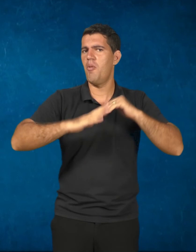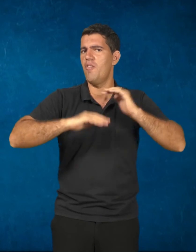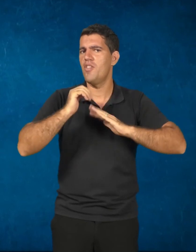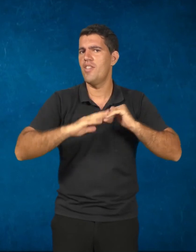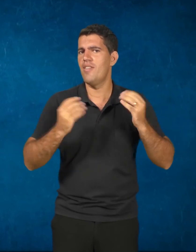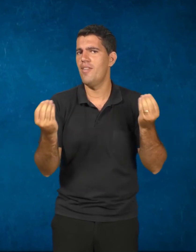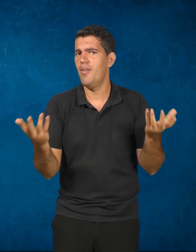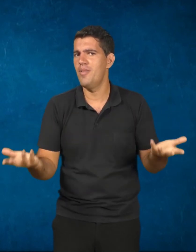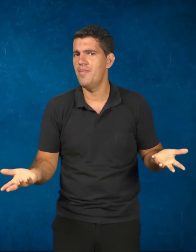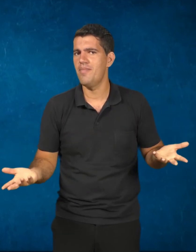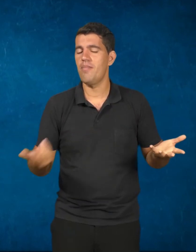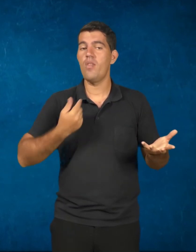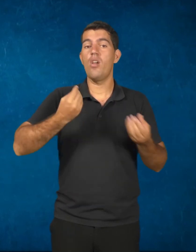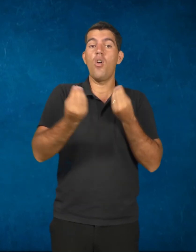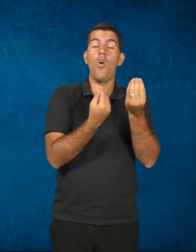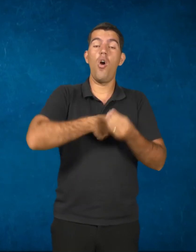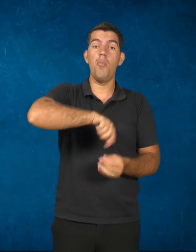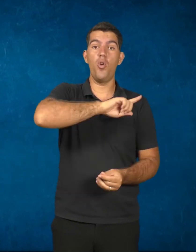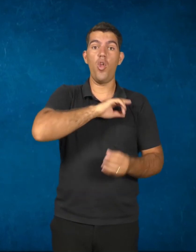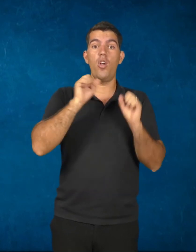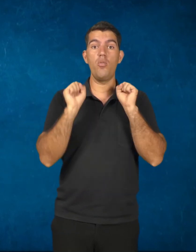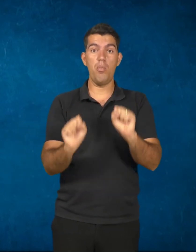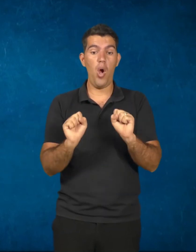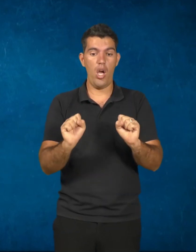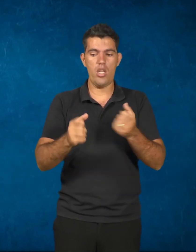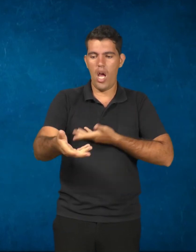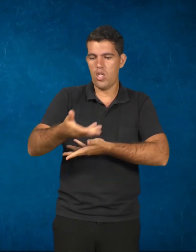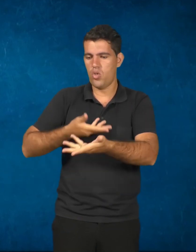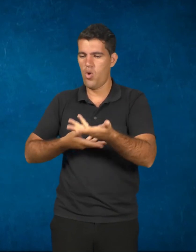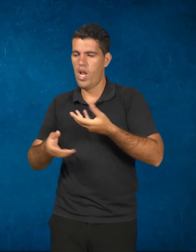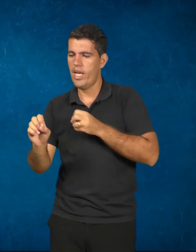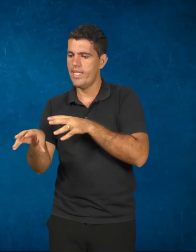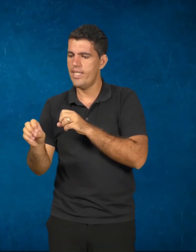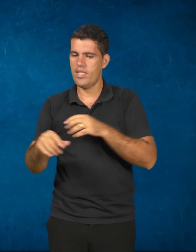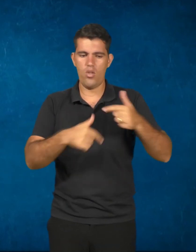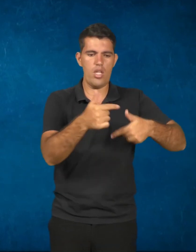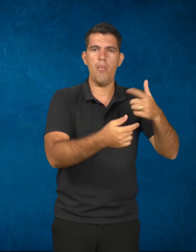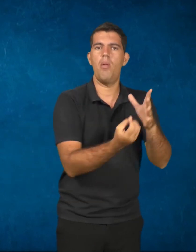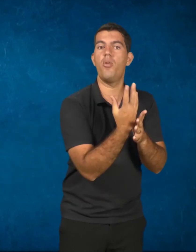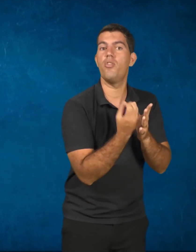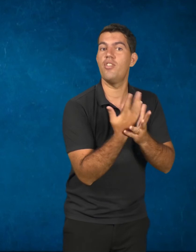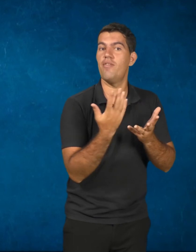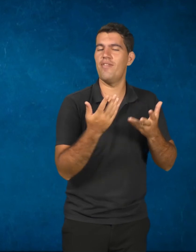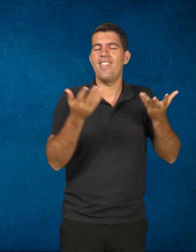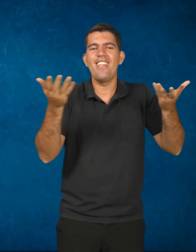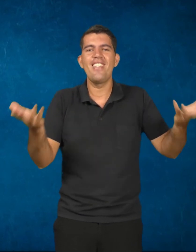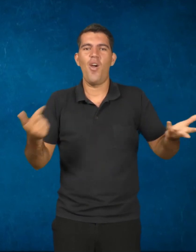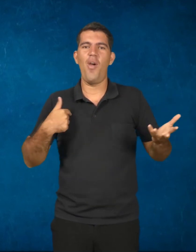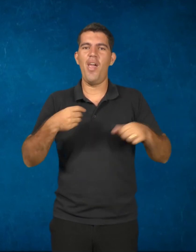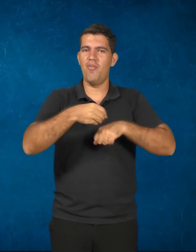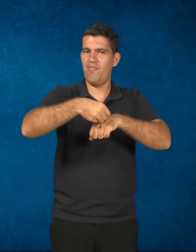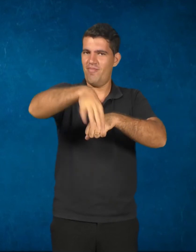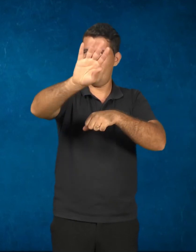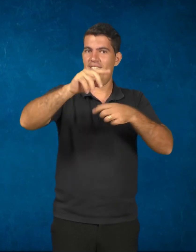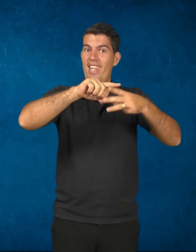Como que a gente pode articular ensino e trabalho produtivo? Daí, eu deixo, então, três questões para vocês